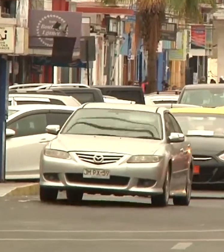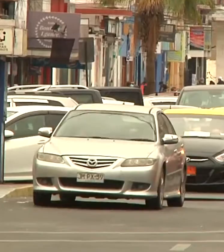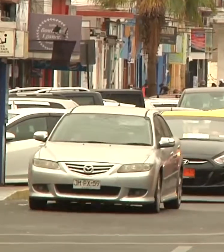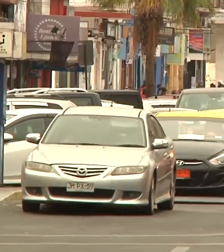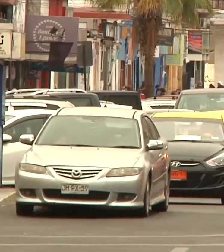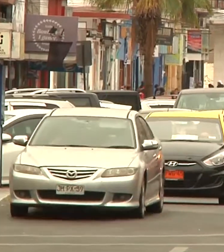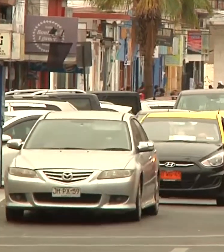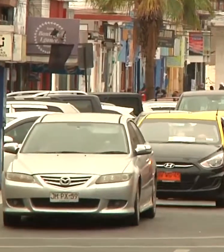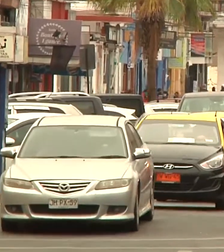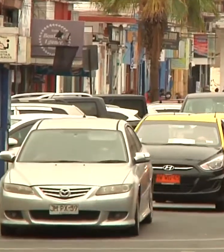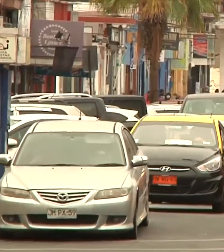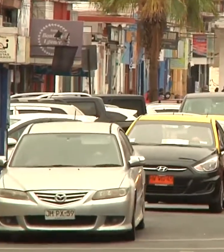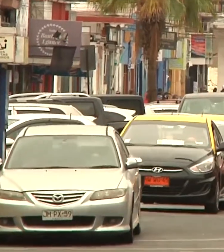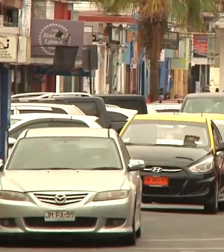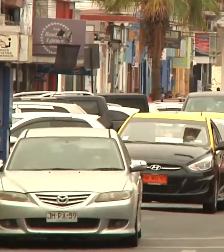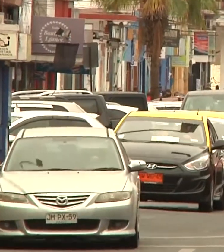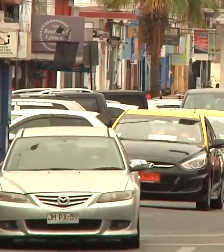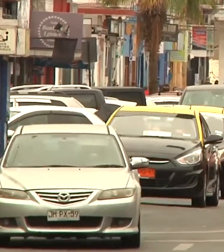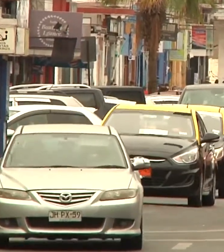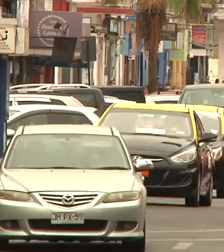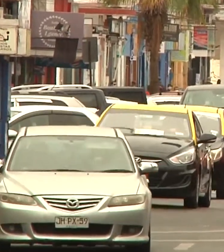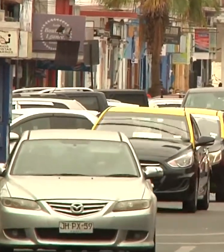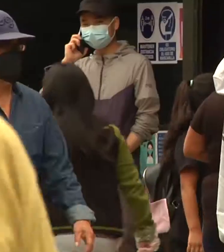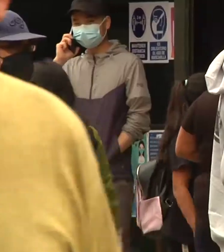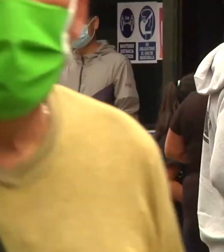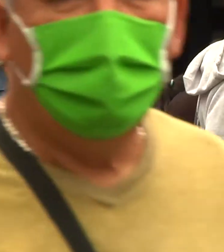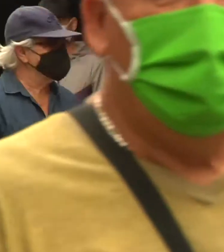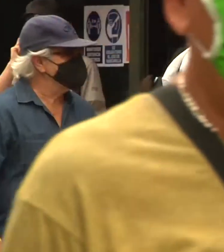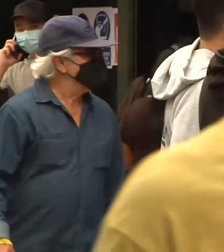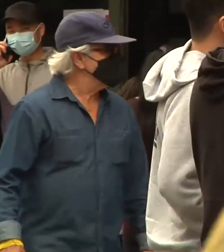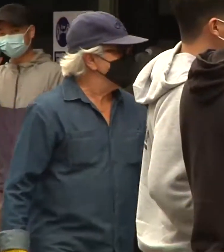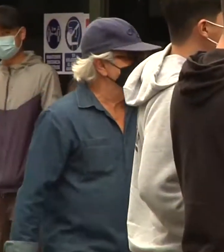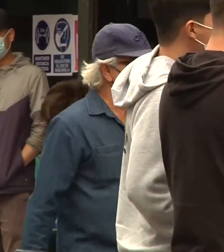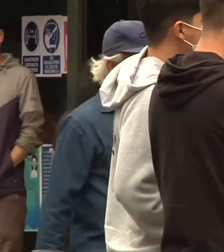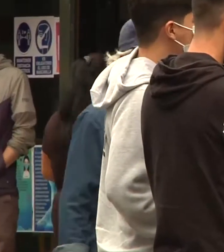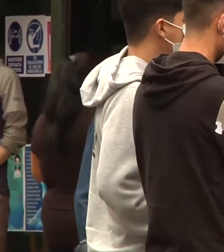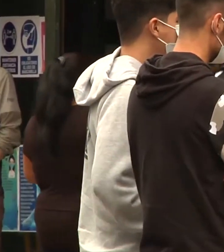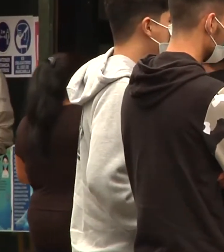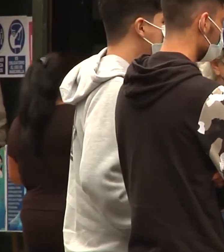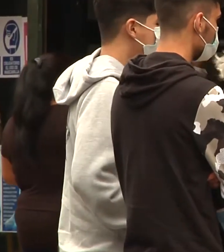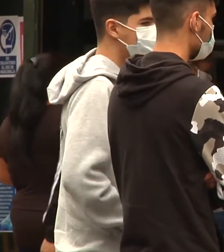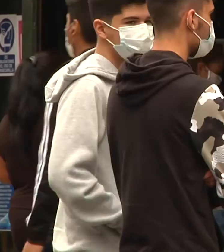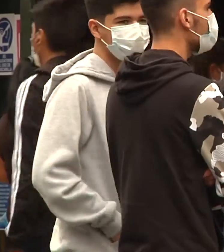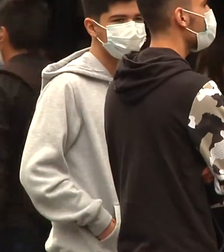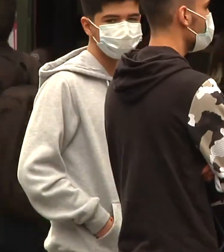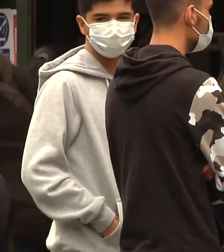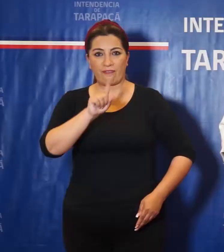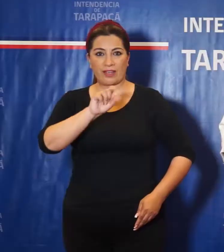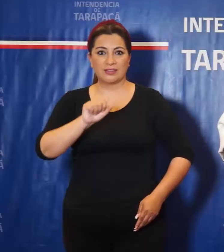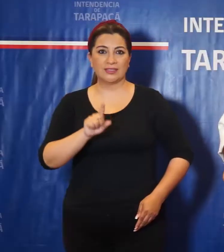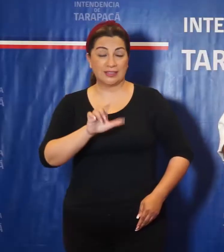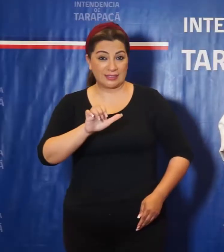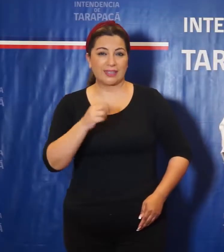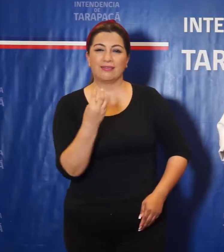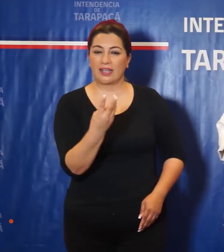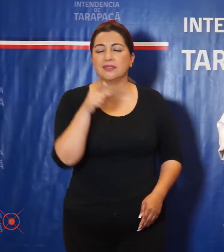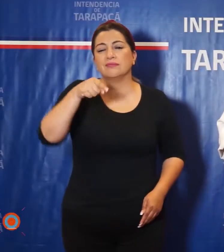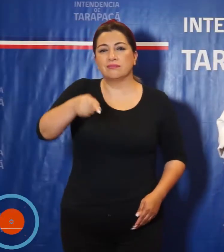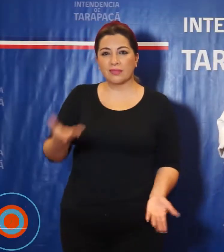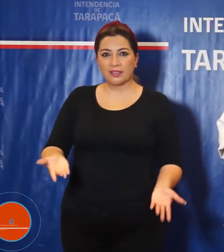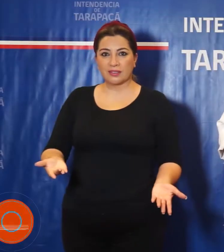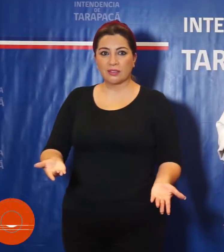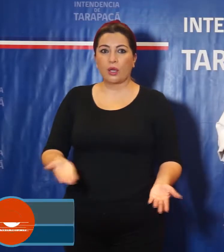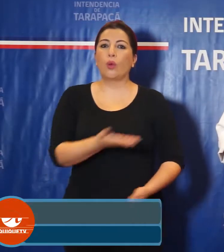regionales, el Ceremi de Salud de Tarapacá descartó totalmente el retorno a cuarentena. Por lo tanto, de esa